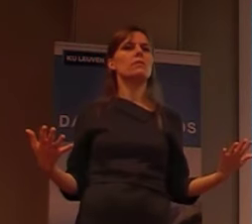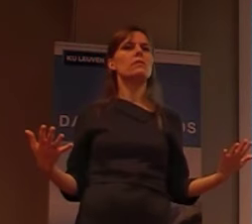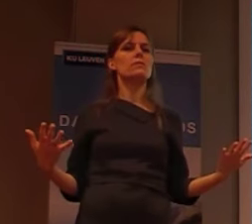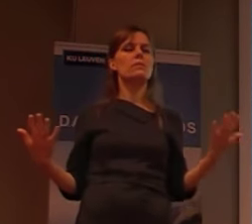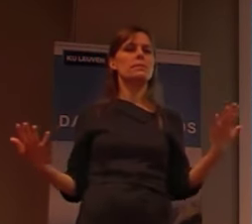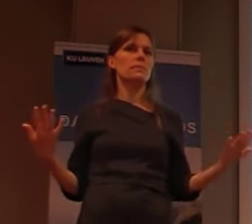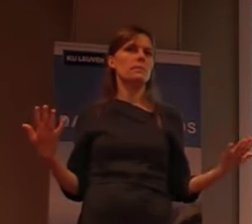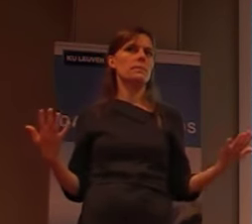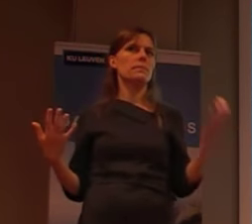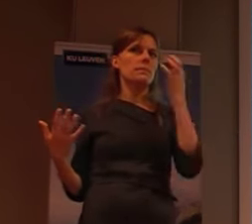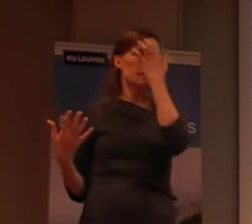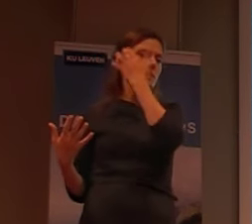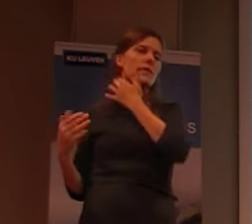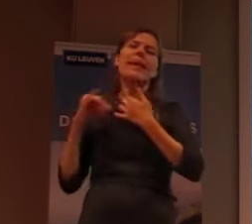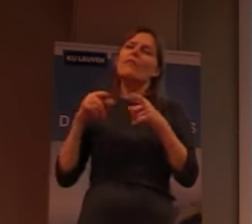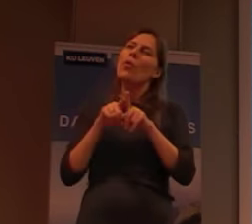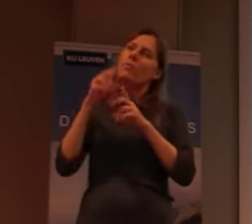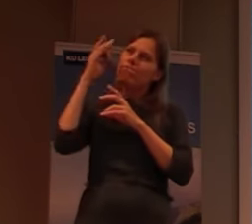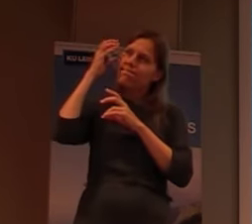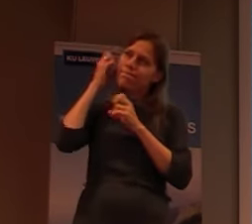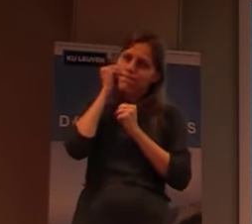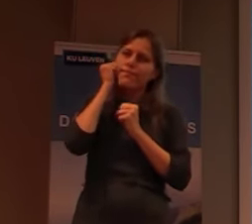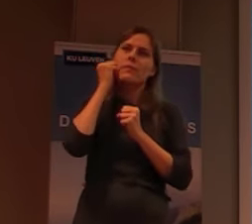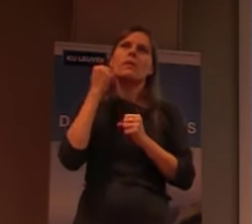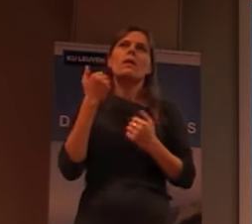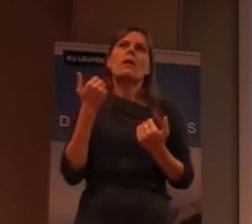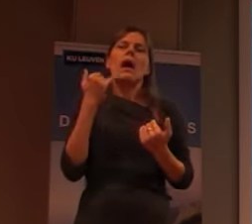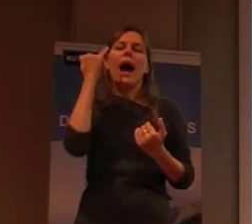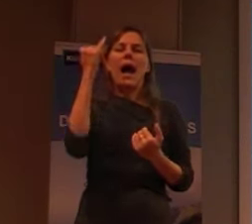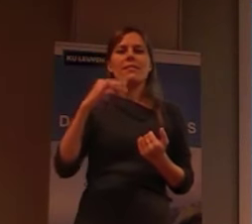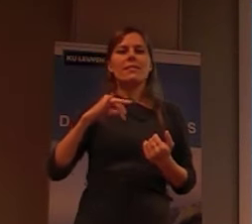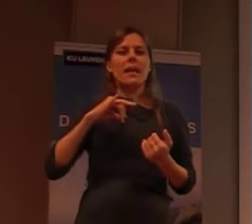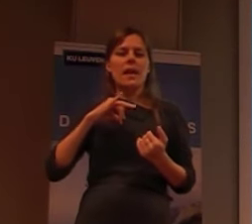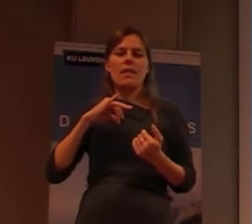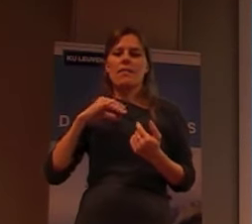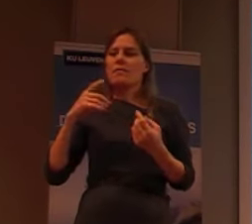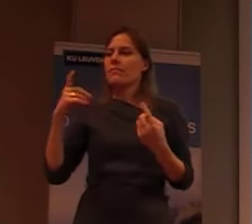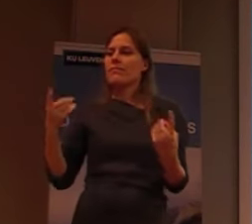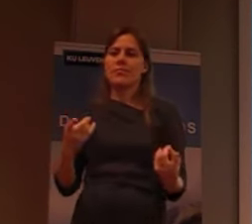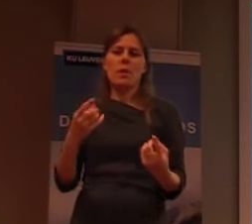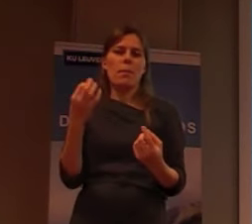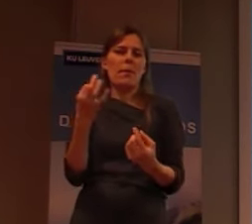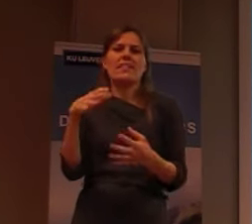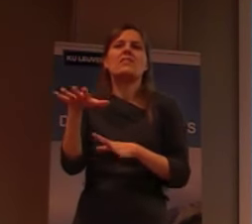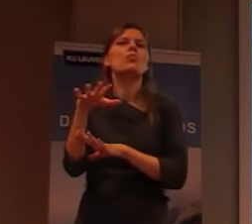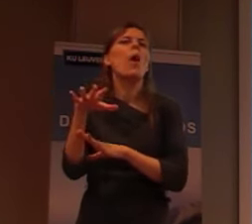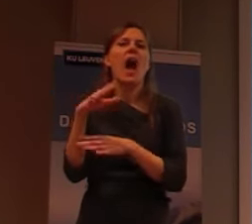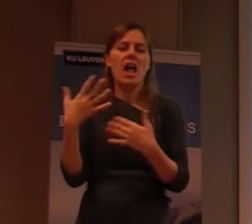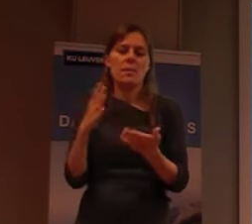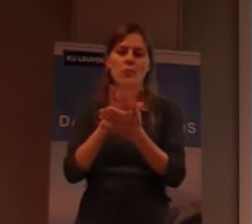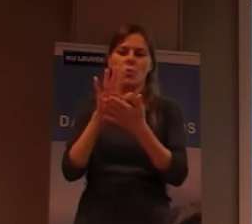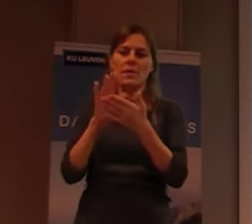inspiratie, ook, om te denken van, ja, als we met een fenomeen te maken, met heel veel van die fenomenen, van